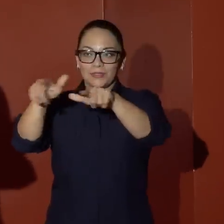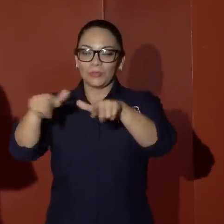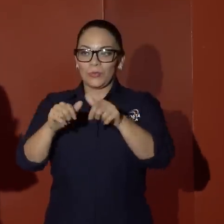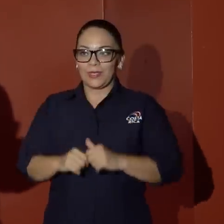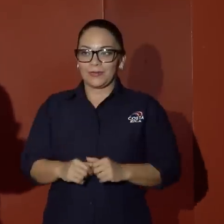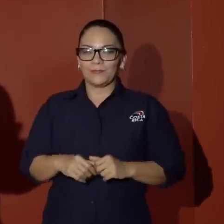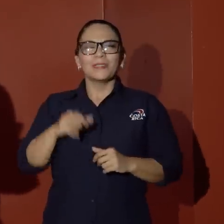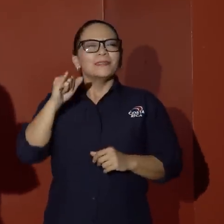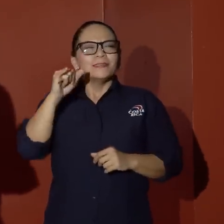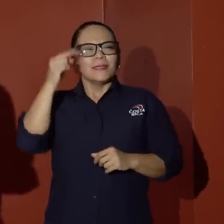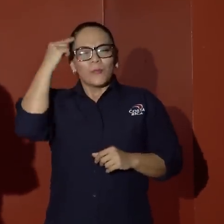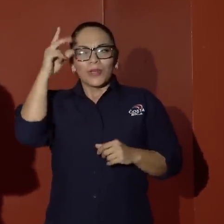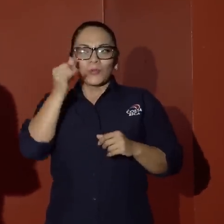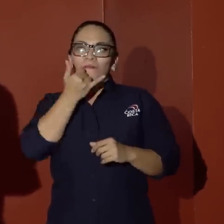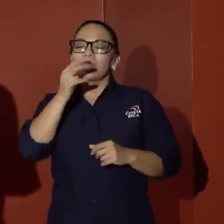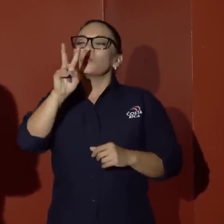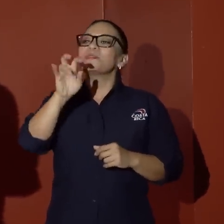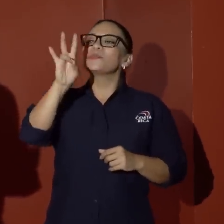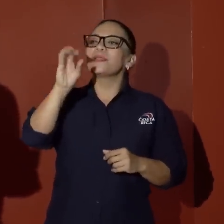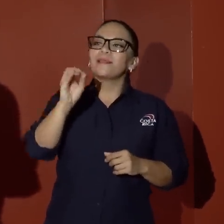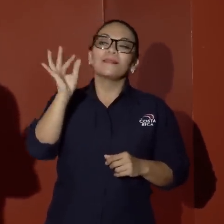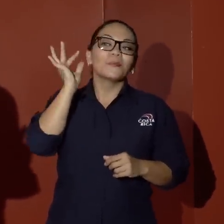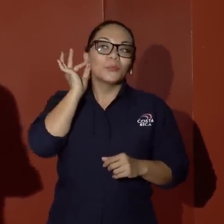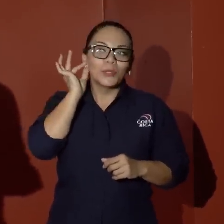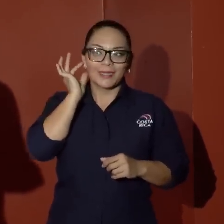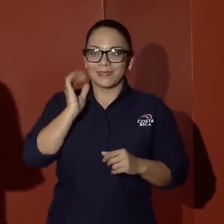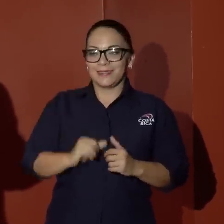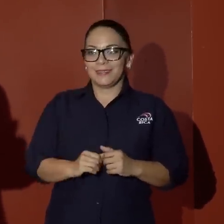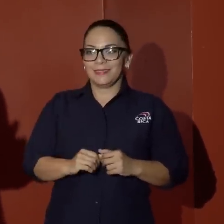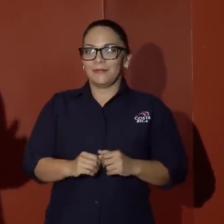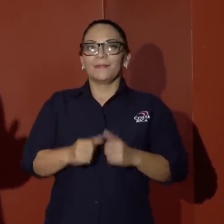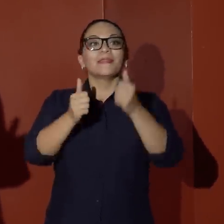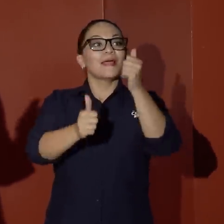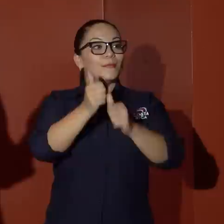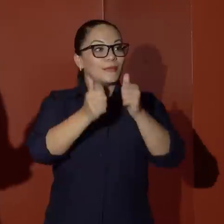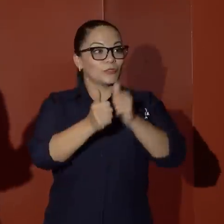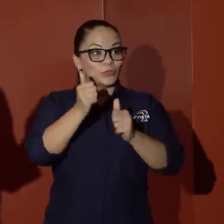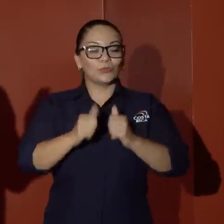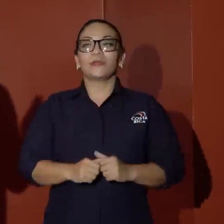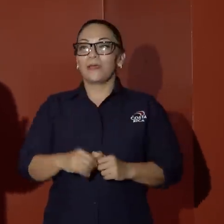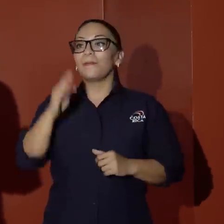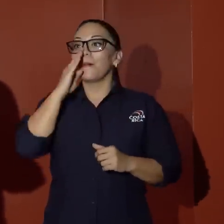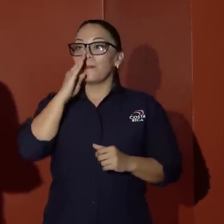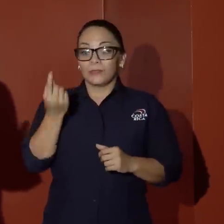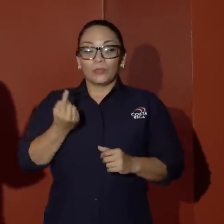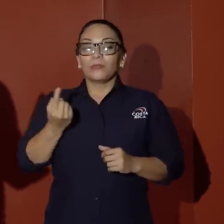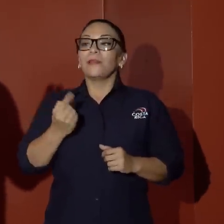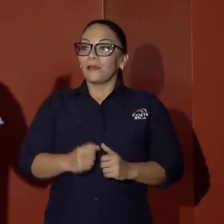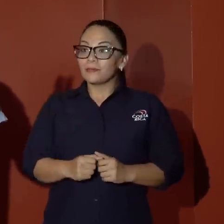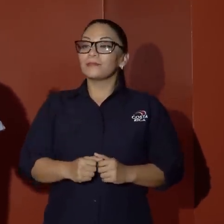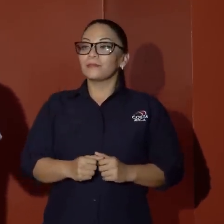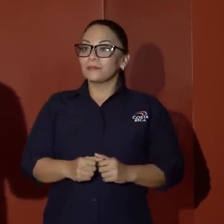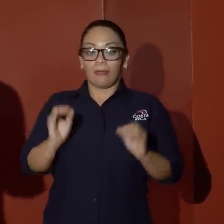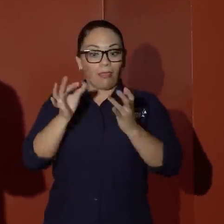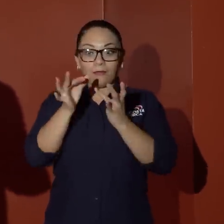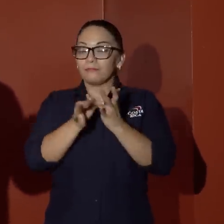que si la memoria no me falla 270 mujeres. La mayoría madres solteras y yo